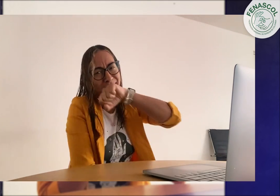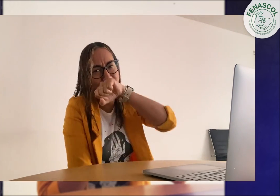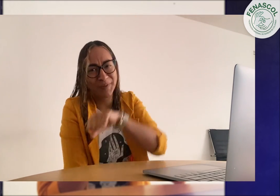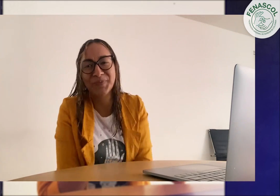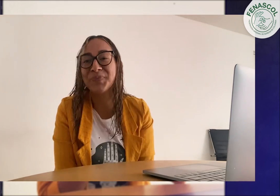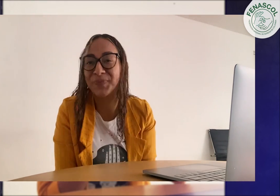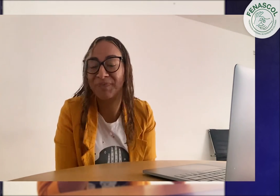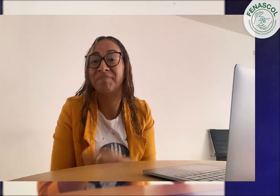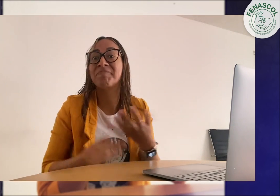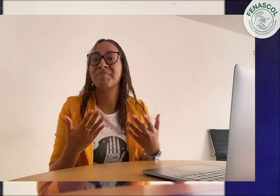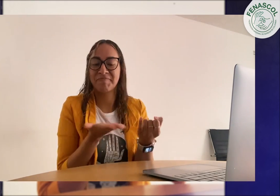diseñarlo Es algo que me encanta